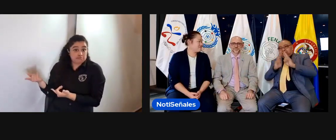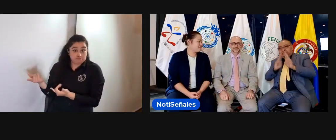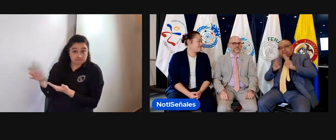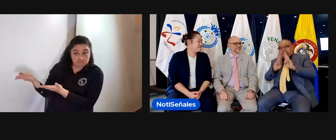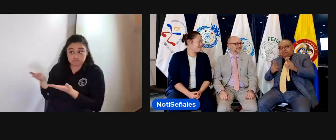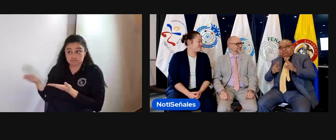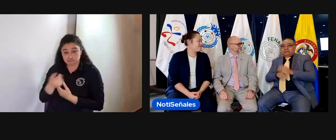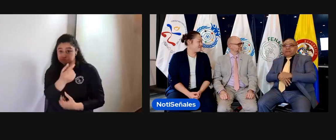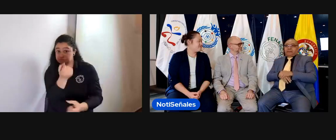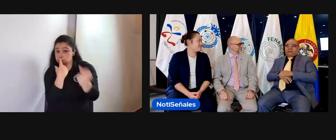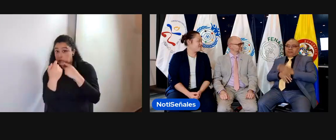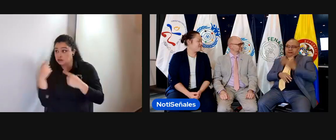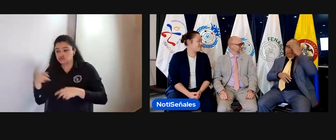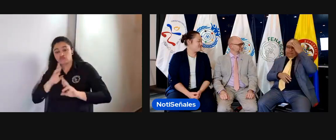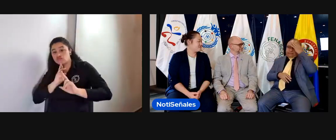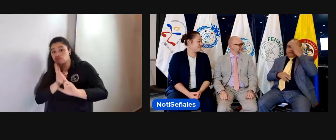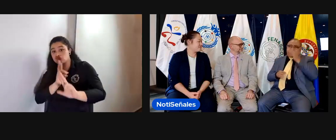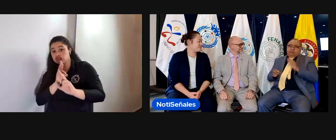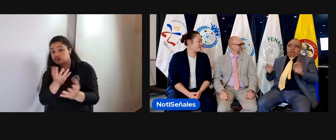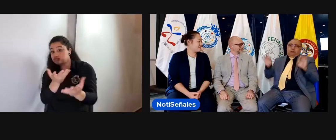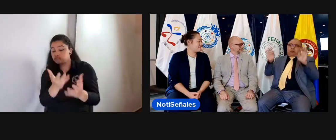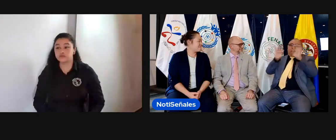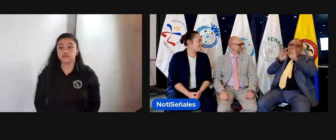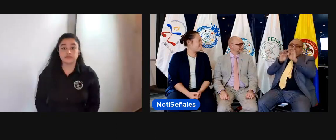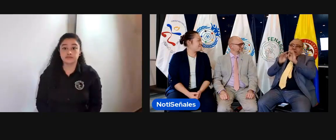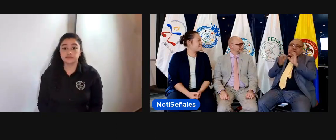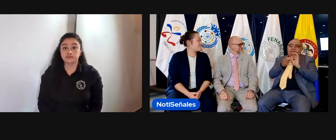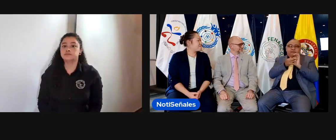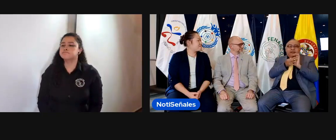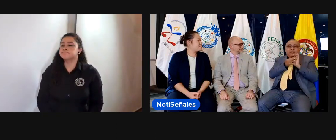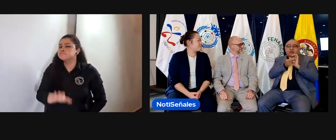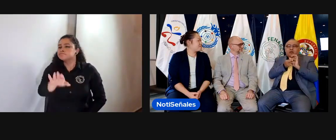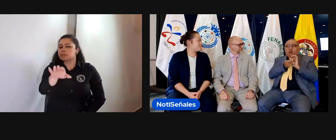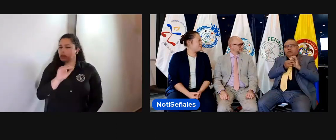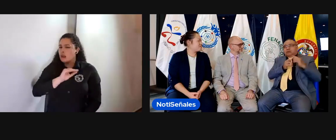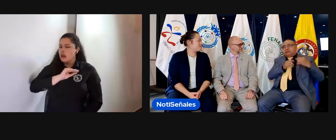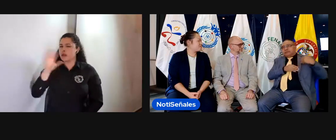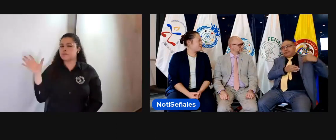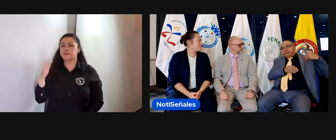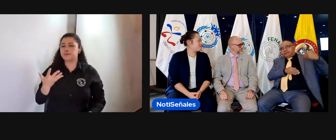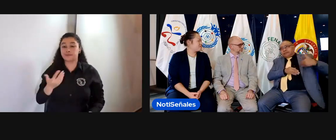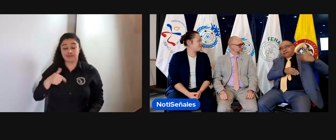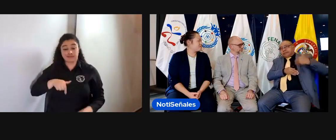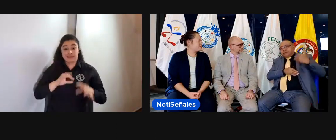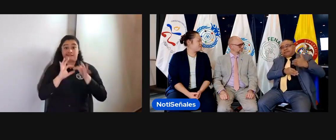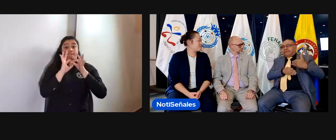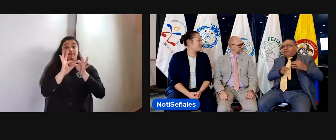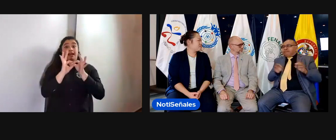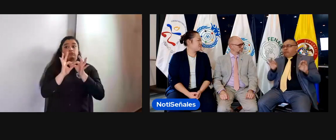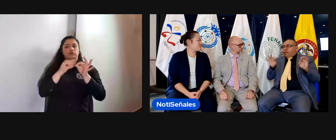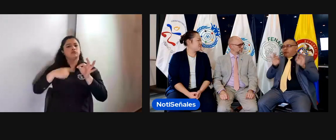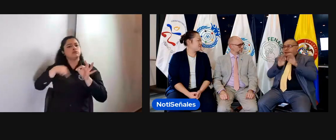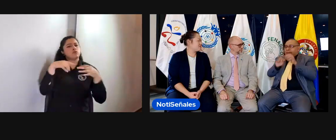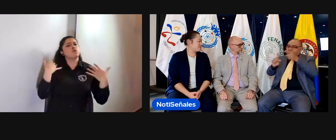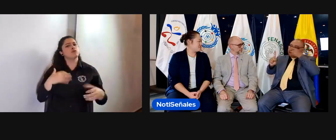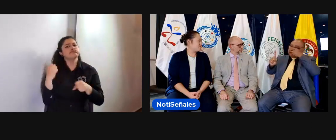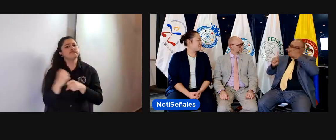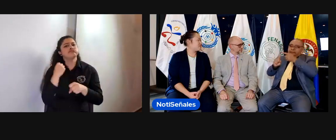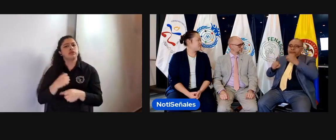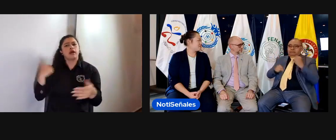pregunta para Joe, para Elizabeth, para poderla responder? Porque es importante que nosotros, desde el trabajo realizado desde la federación durante